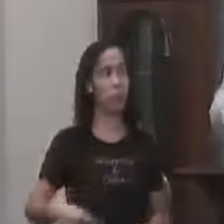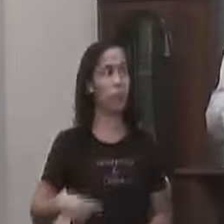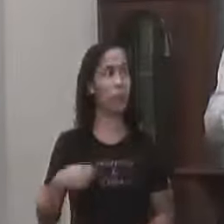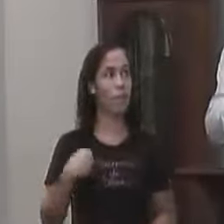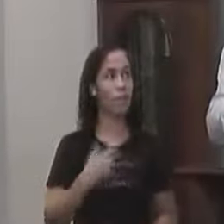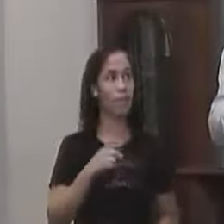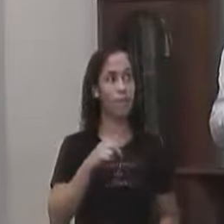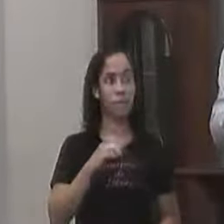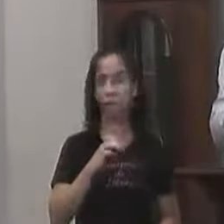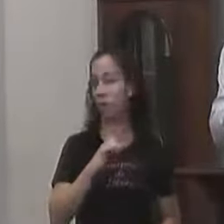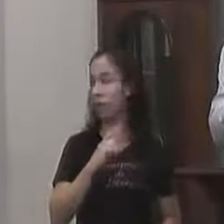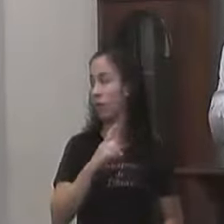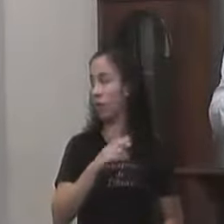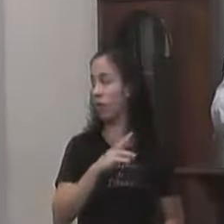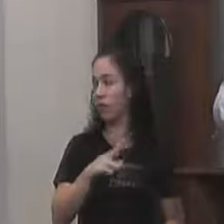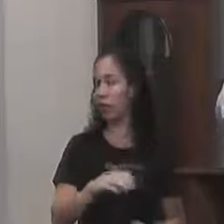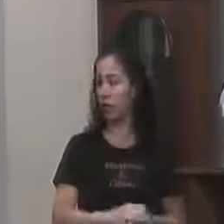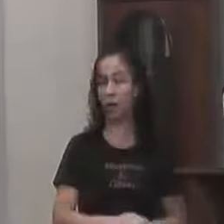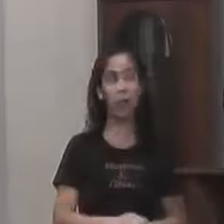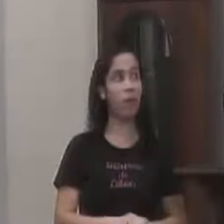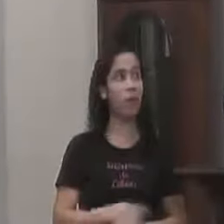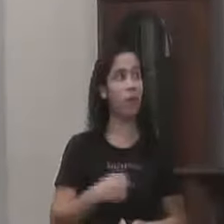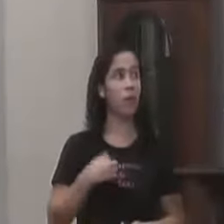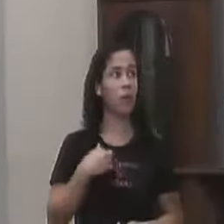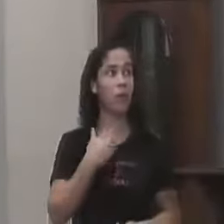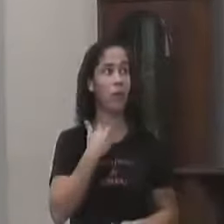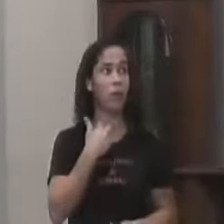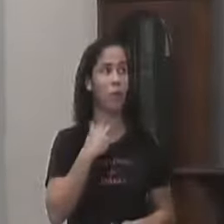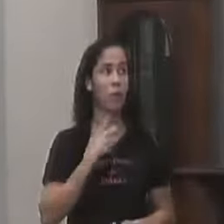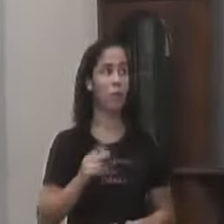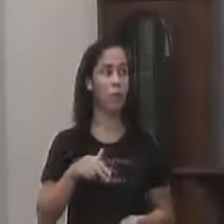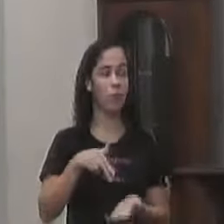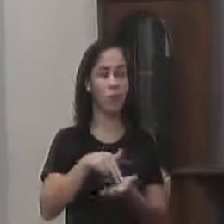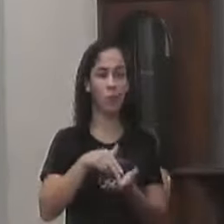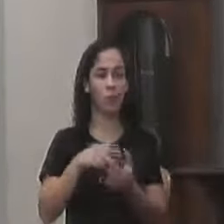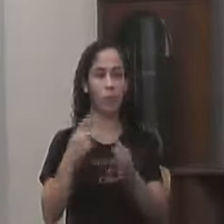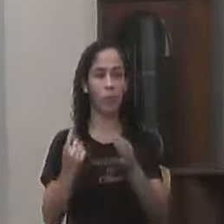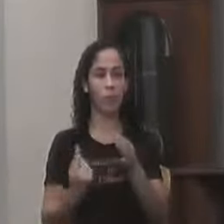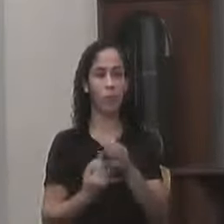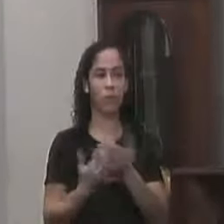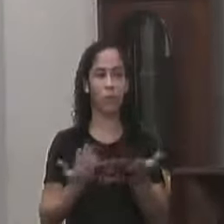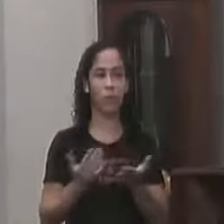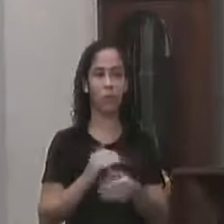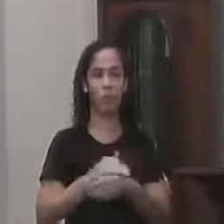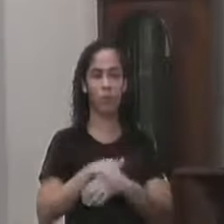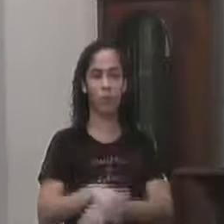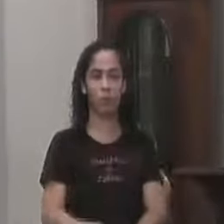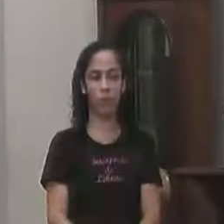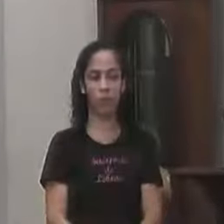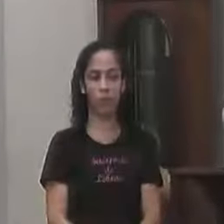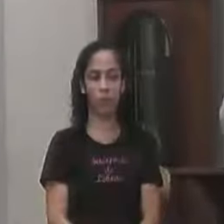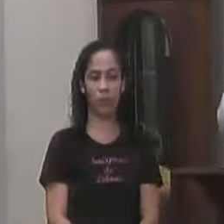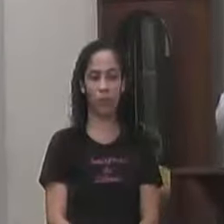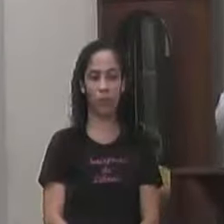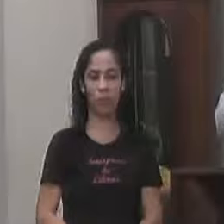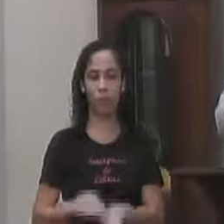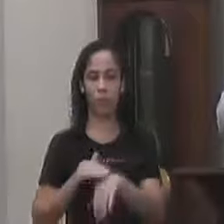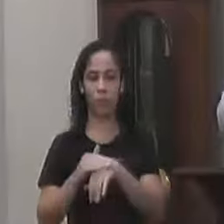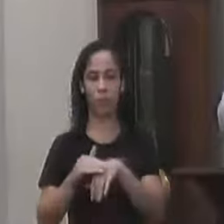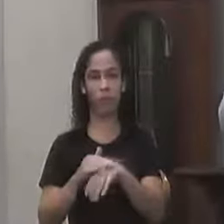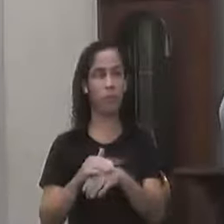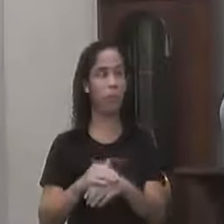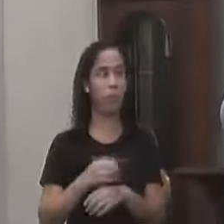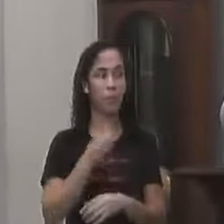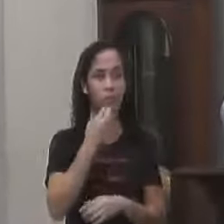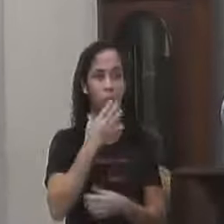nosso líder plan Realmente eu não poderia Deixar de ver Essa tribuna Na noite de hoje Uma conversa muito